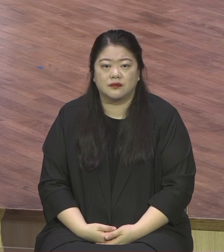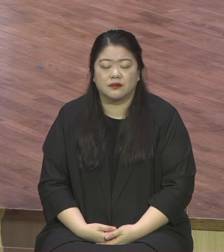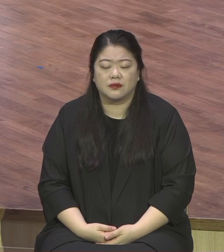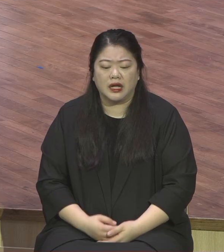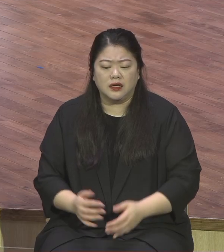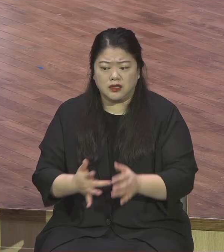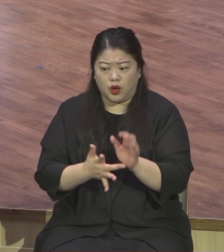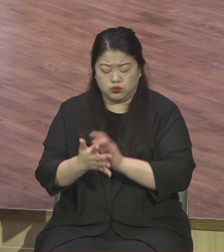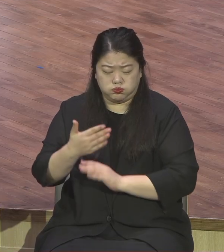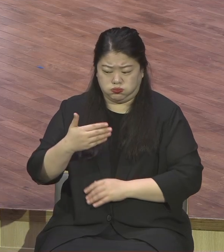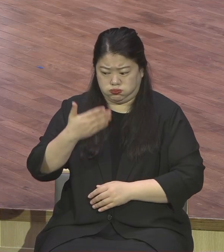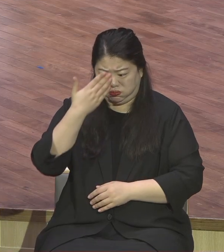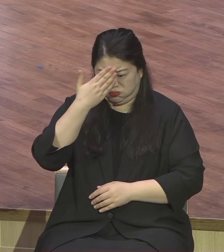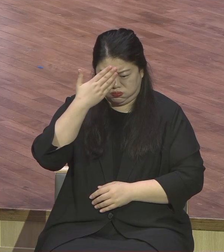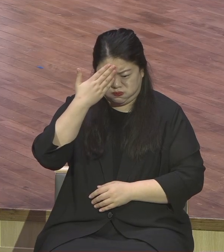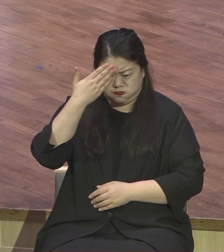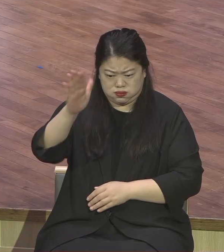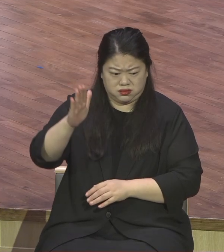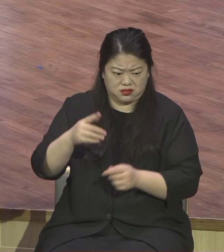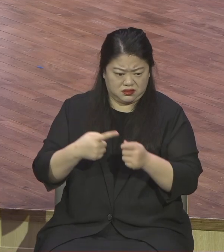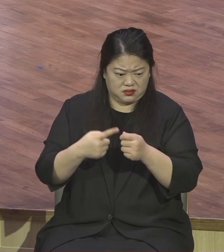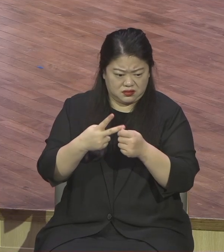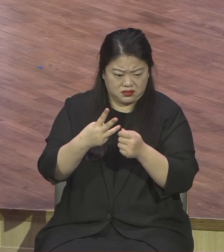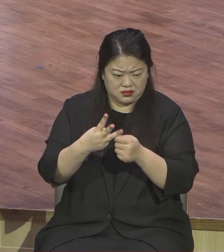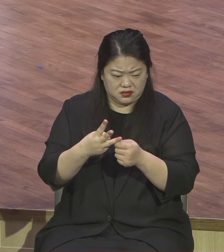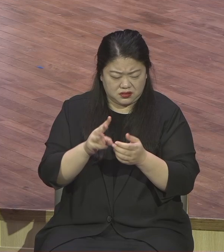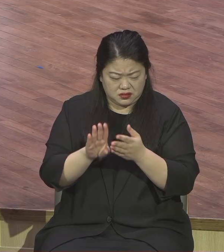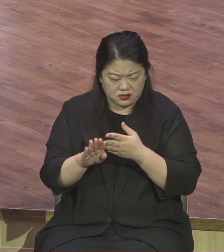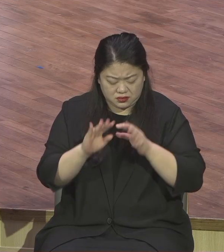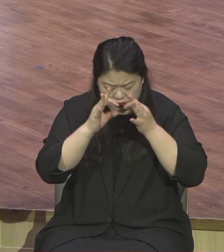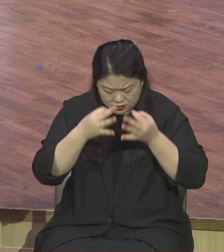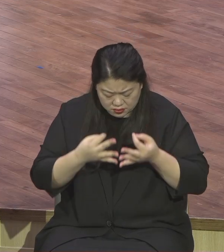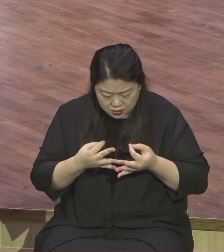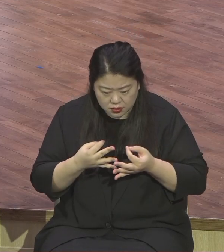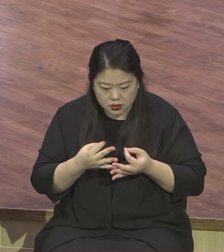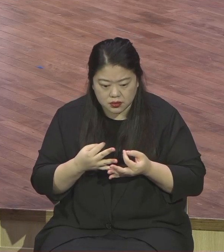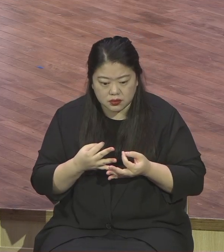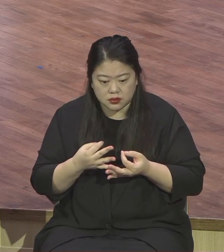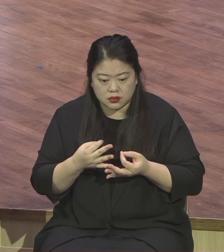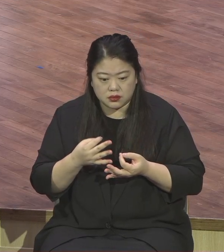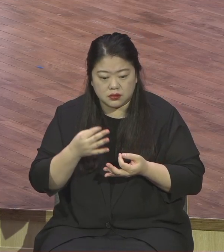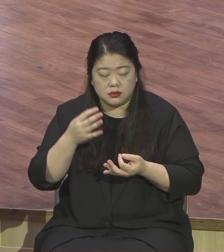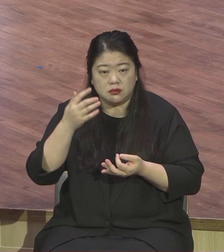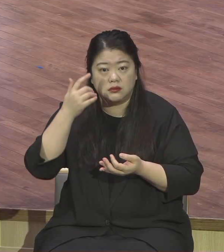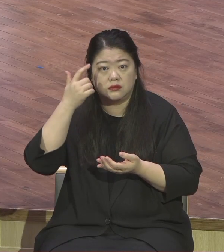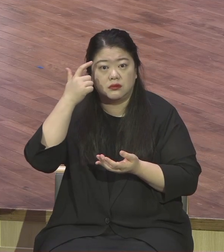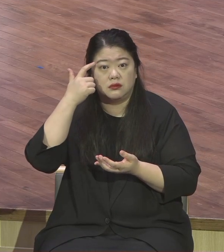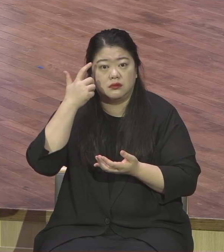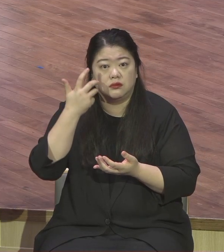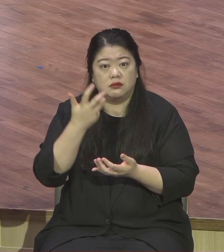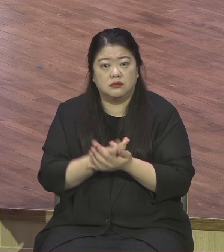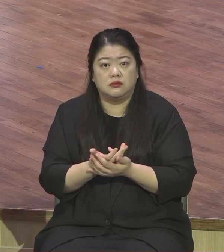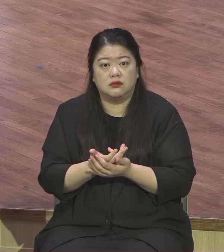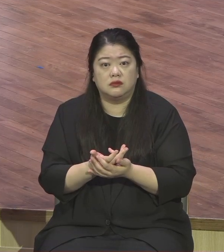그렇게 받게 됩니다. 그러나 중요한 것은 본문에서